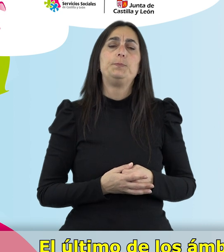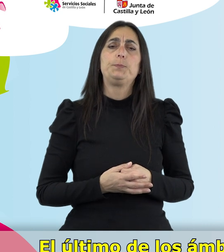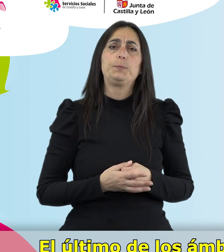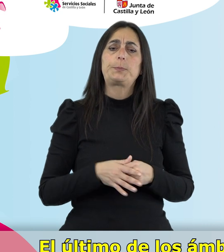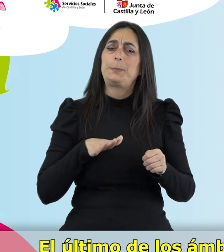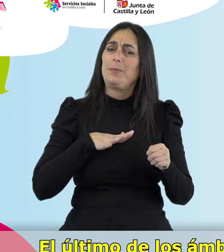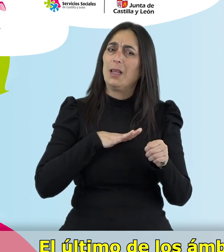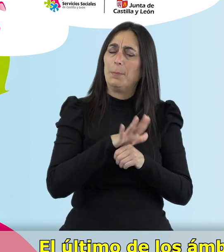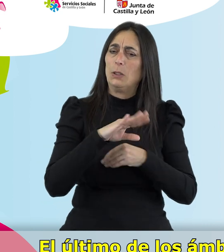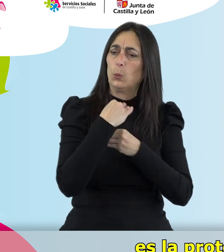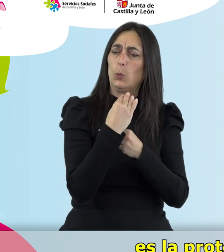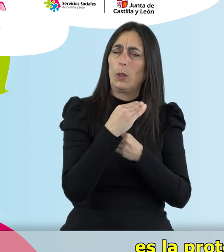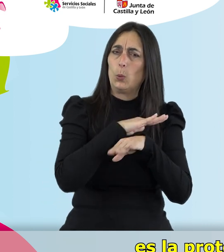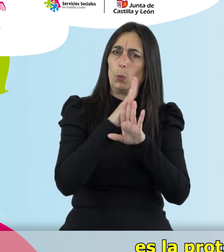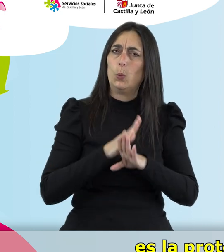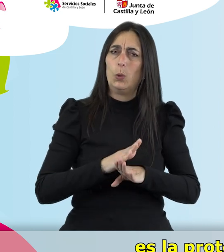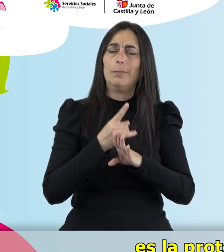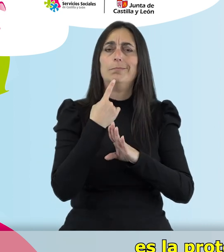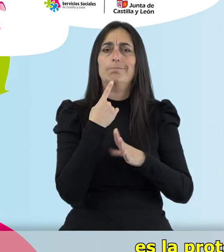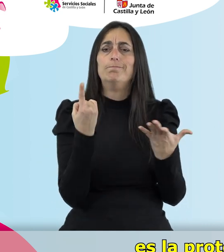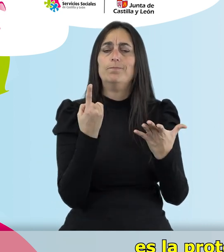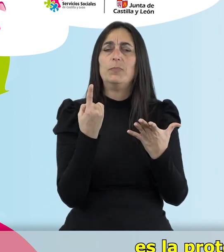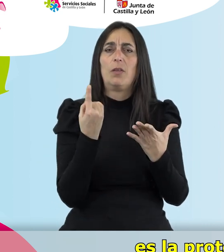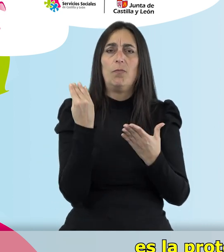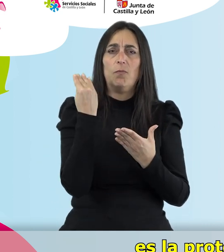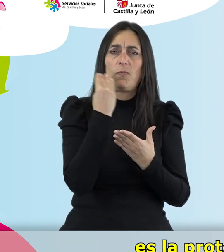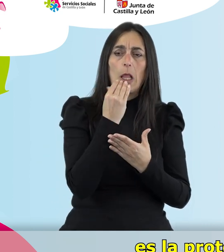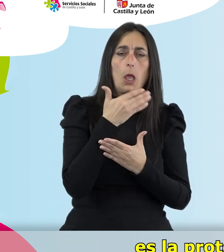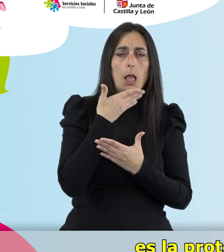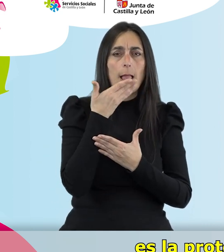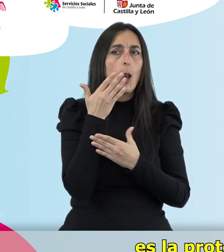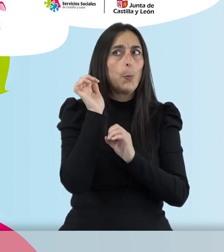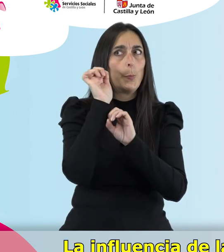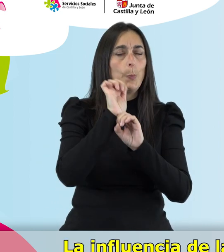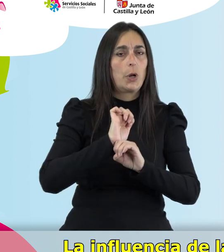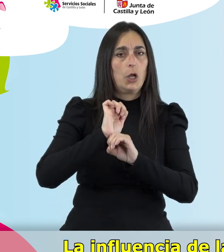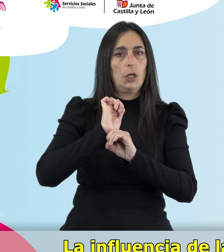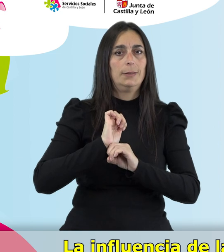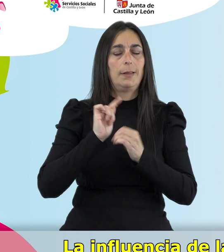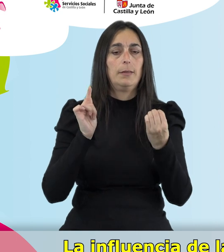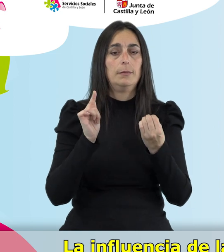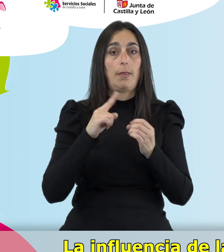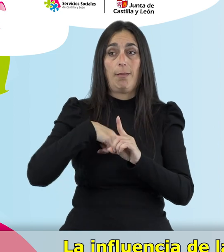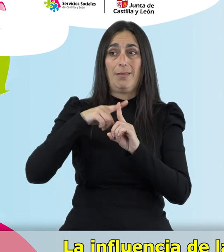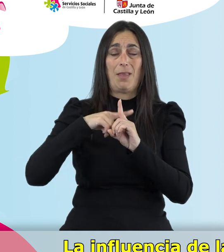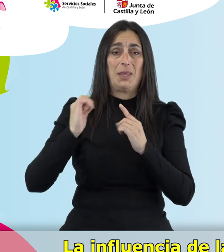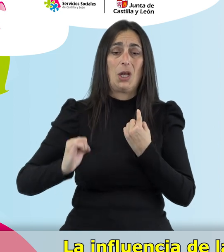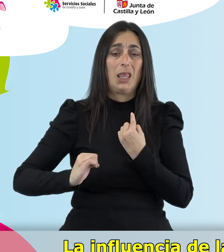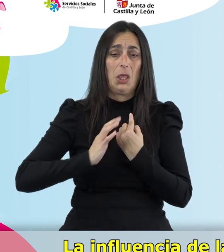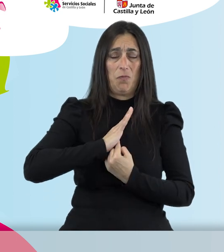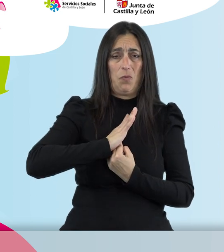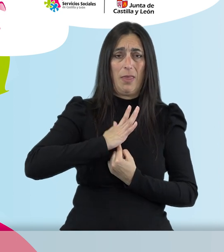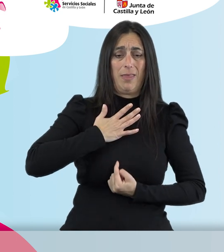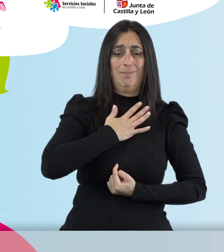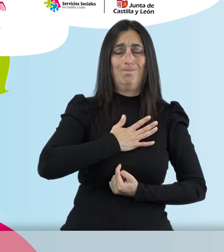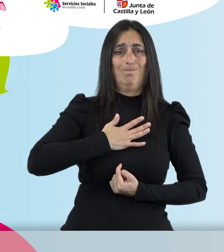los ámbitos de cuidados que nos has mencionado es la protección contra el frío y el calor. La influencia de la temperatura en nuestro